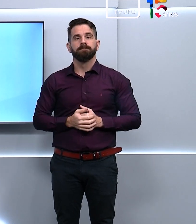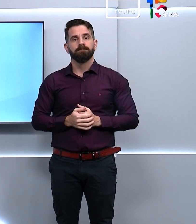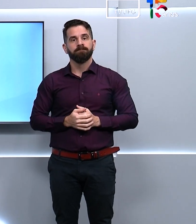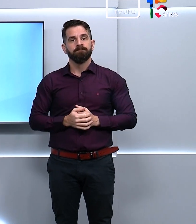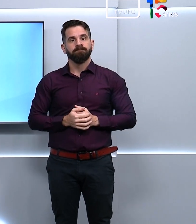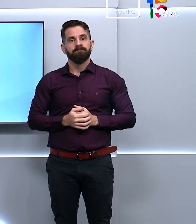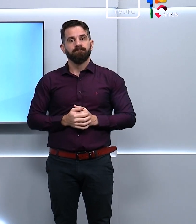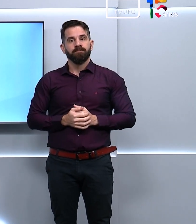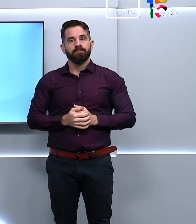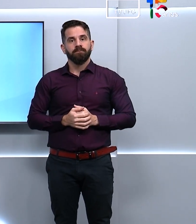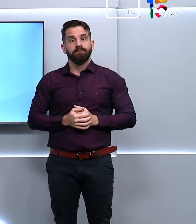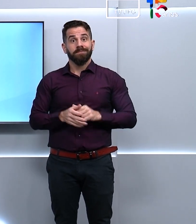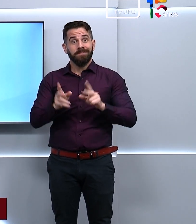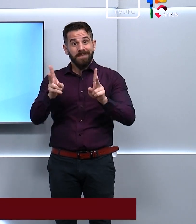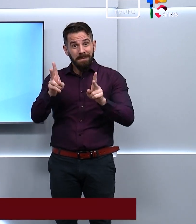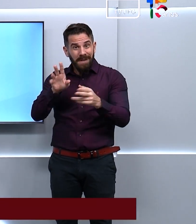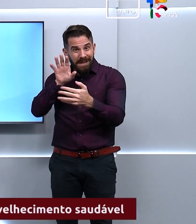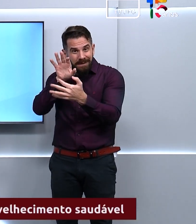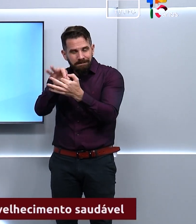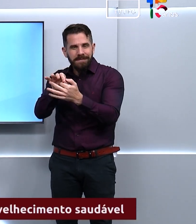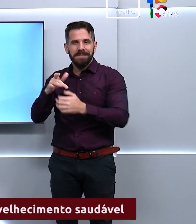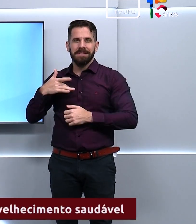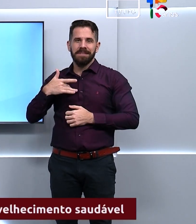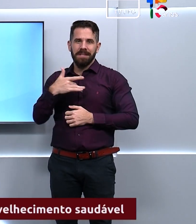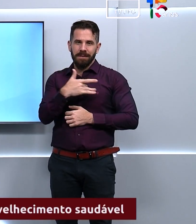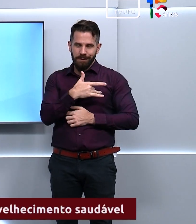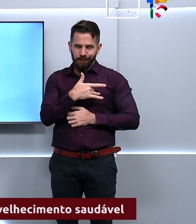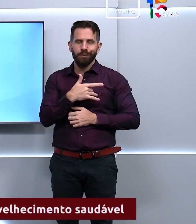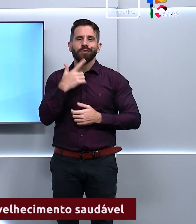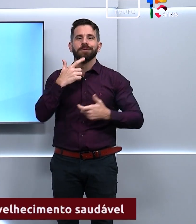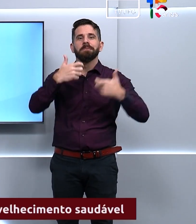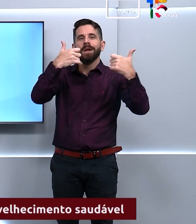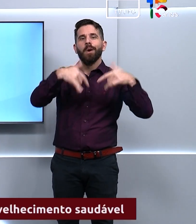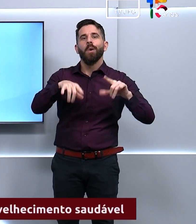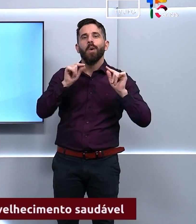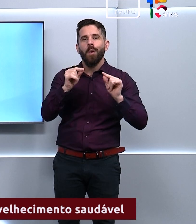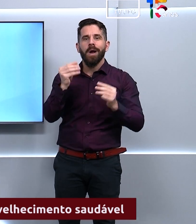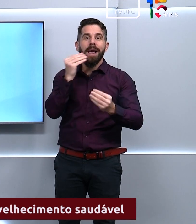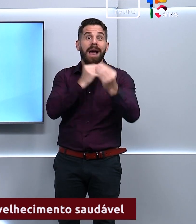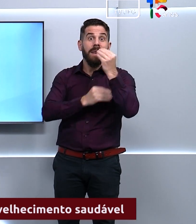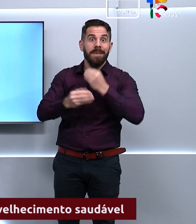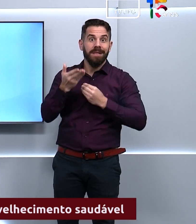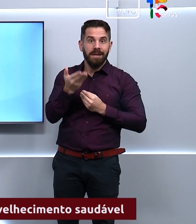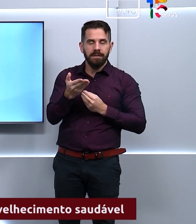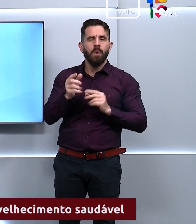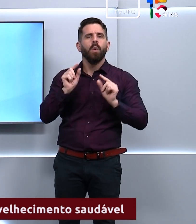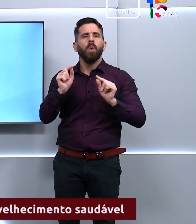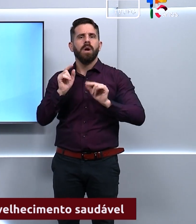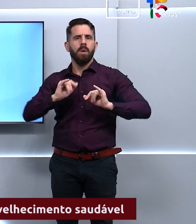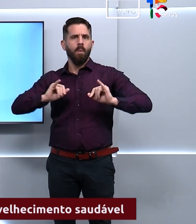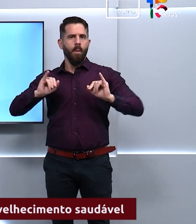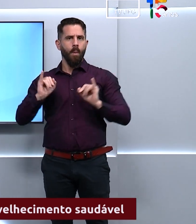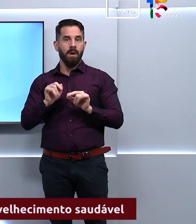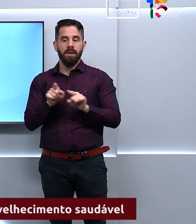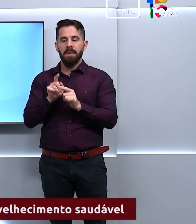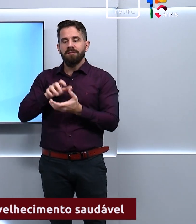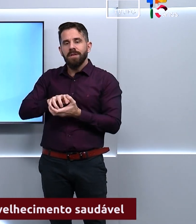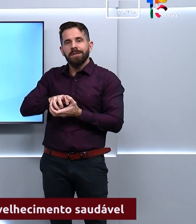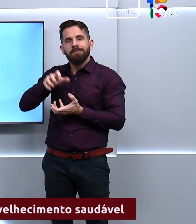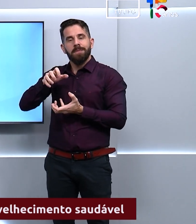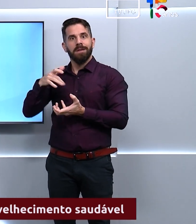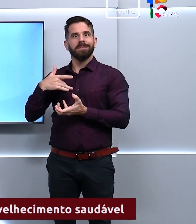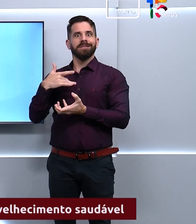E ainda sobre saúde? Agora nós vamos falar novamente sobre alimentação, viu? Dessa vez o tema é dieta e envelhecimento saudável.